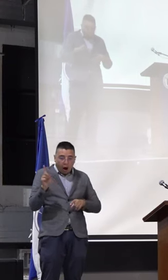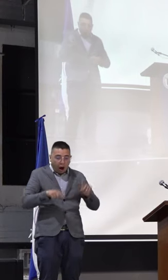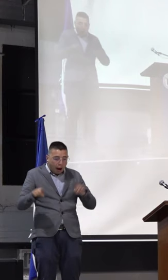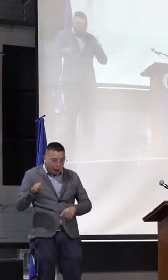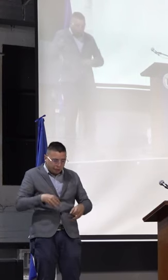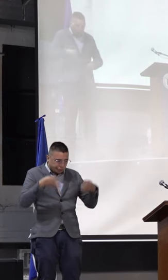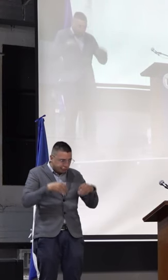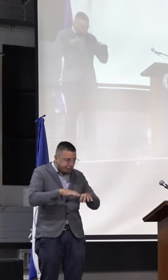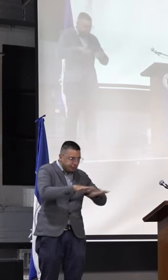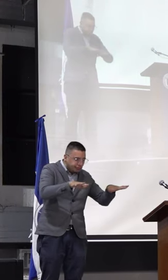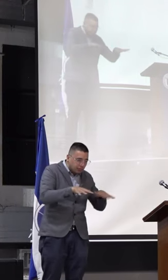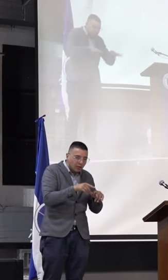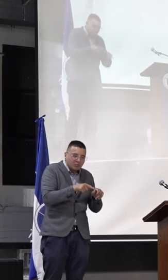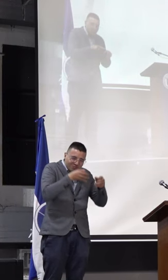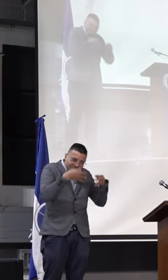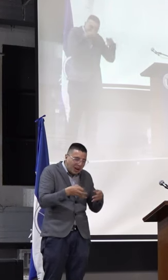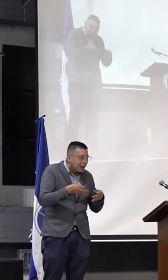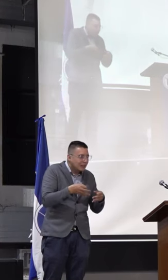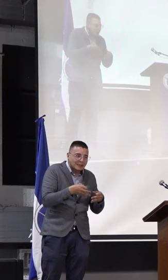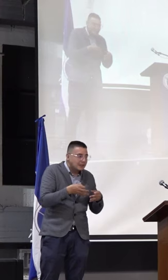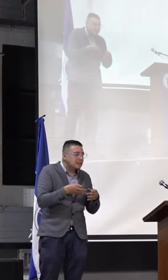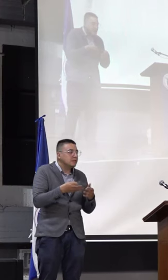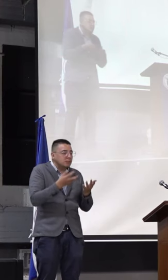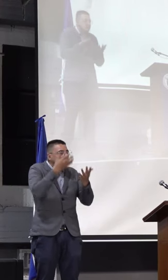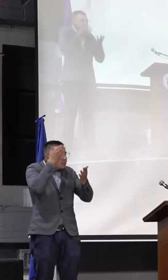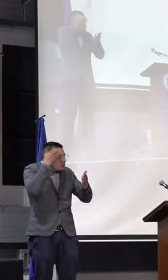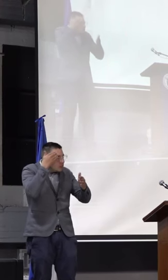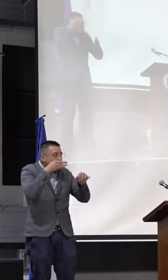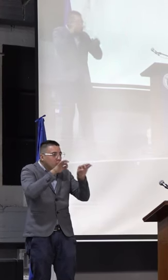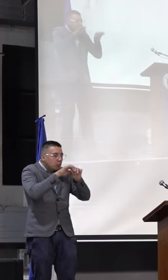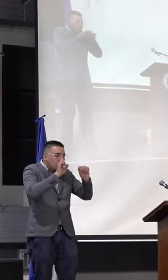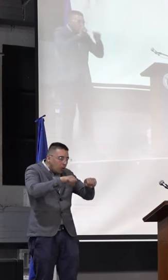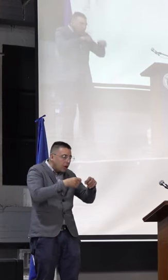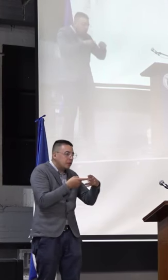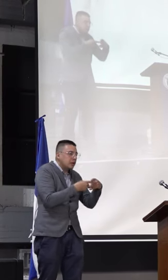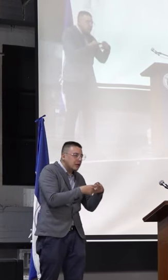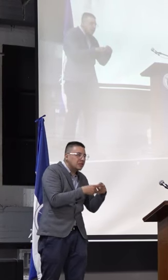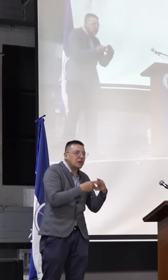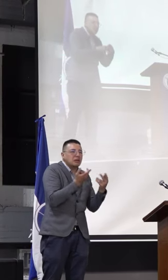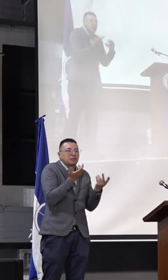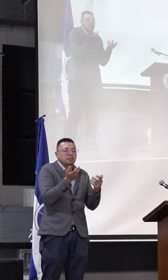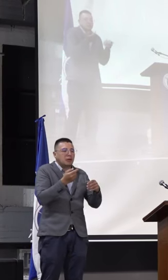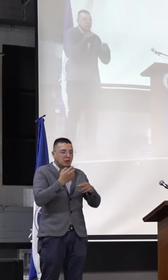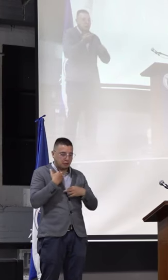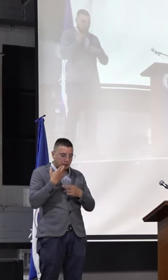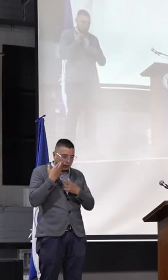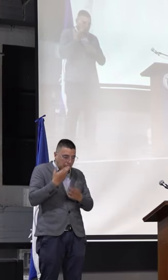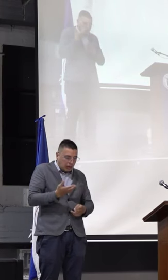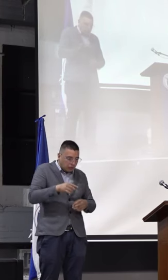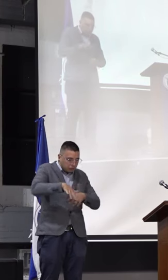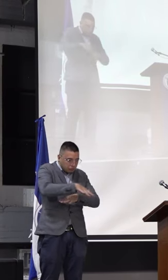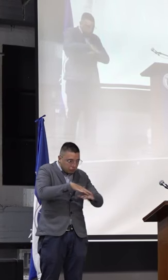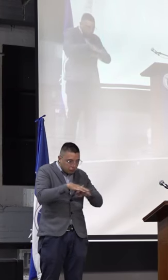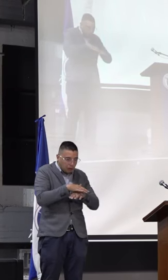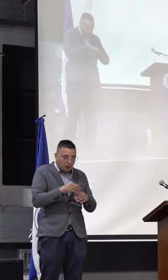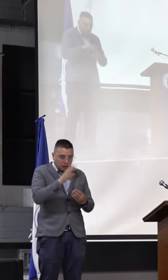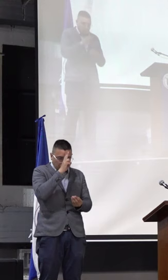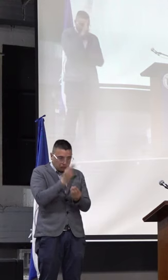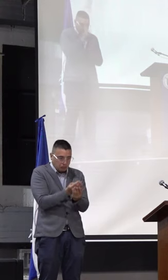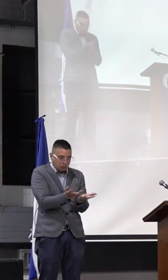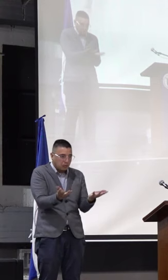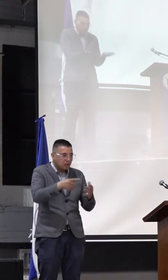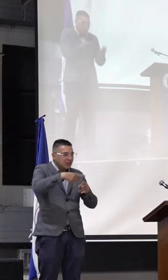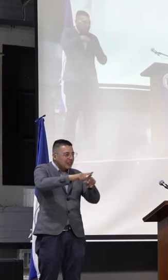podamos asistir a esos espacios, podamos ver las colecciones, podamos brindar talleres, ya sea de ilustración, talleres de reconocimiento de especies, talleres de biodiversidad,